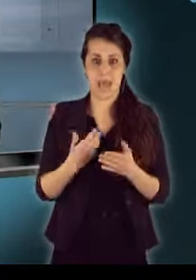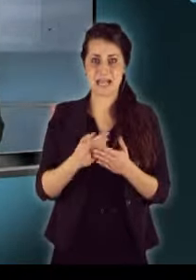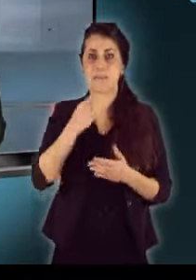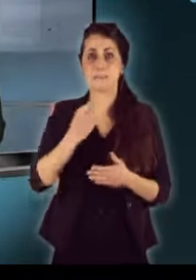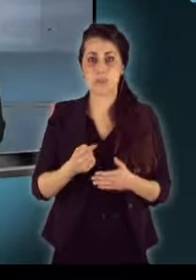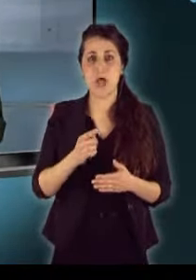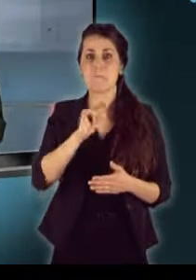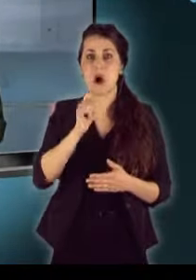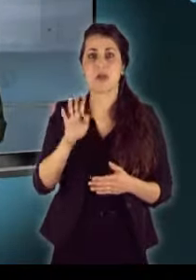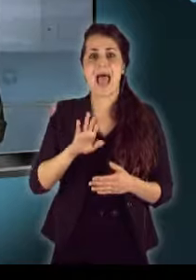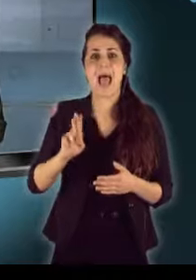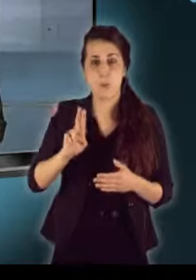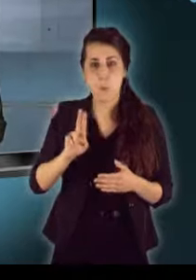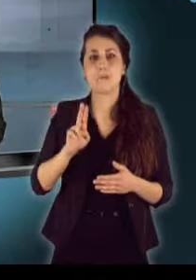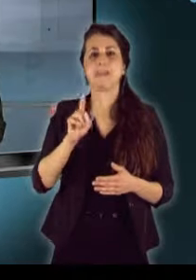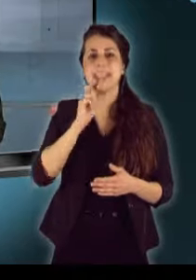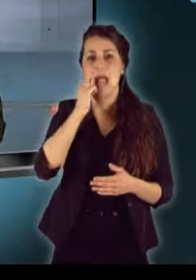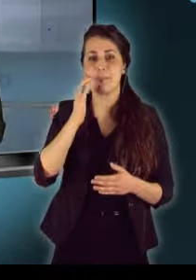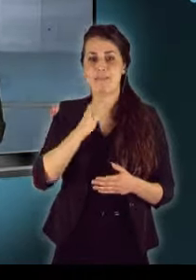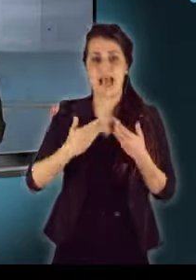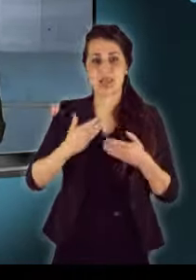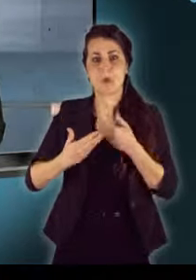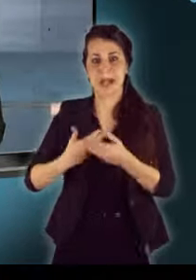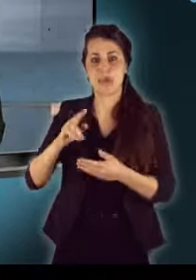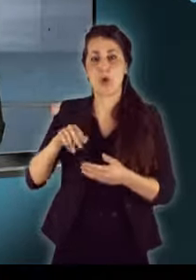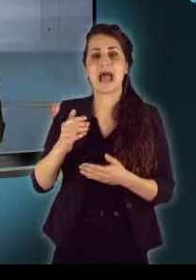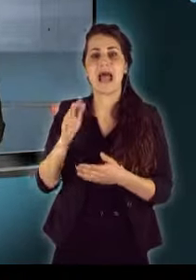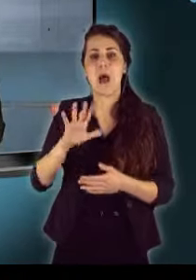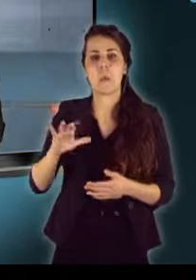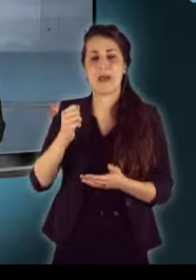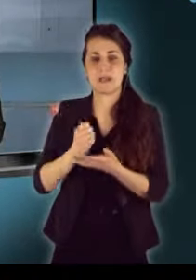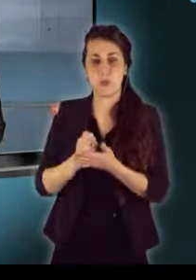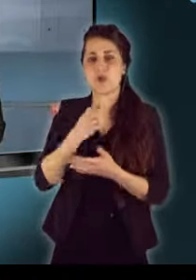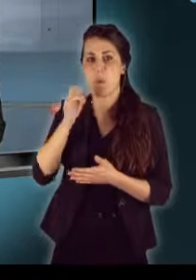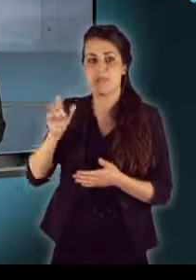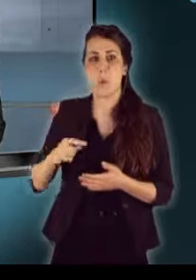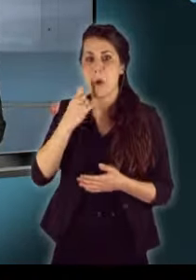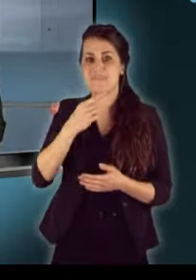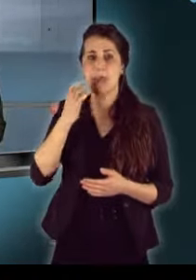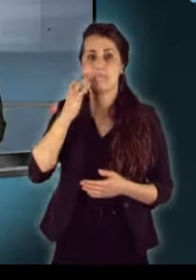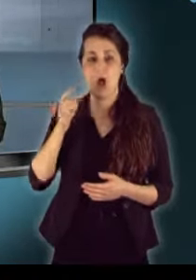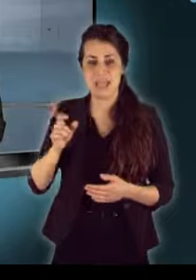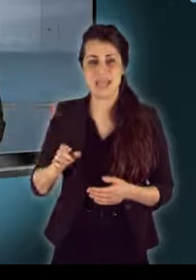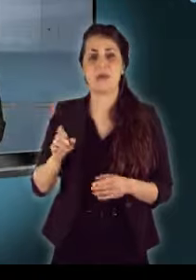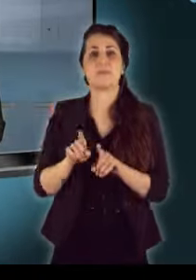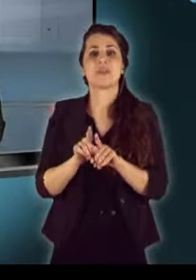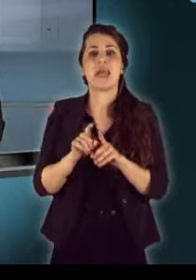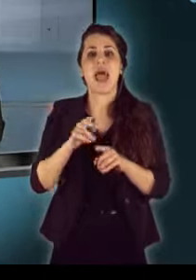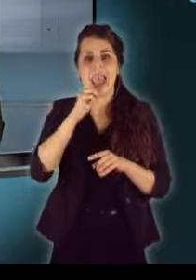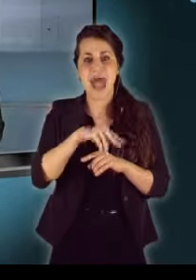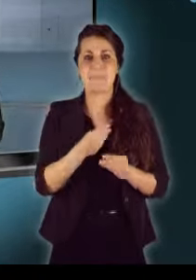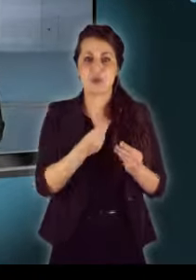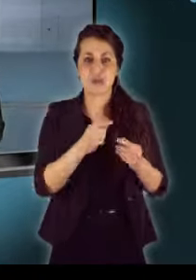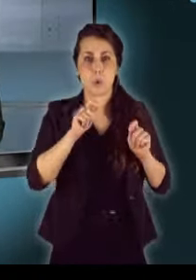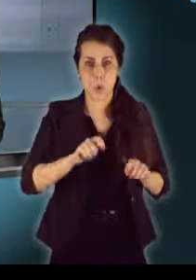közölte a magyar EU-AMF tárgyalások menetéről az Európai Bizottság szóvívője Olivier Bailly. A sztenderden Pursz leminősítő